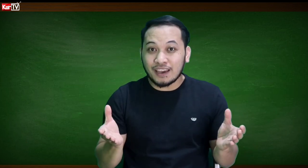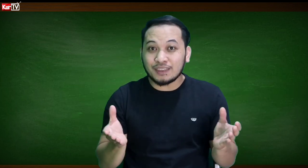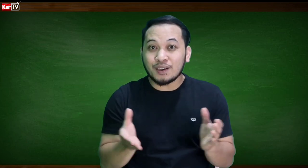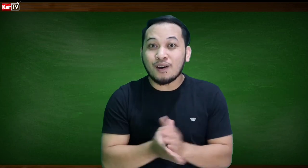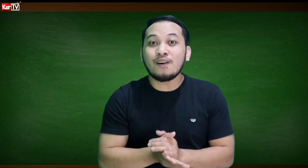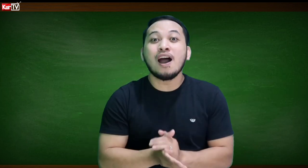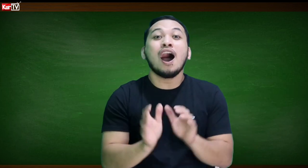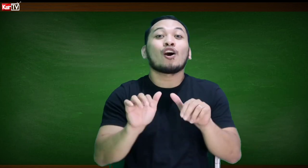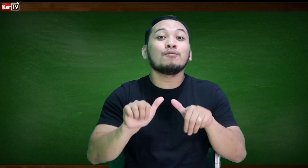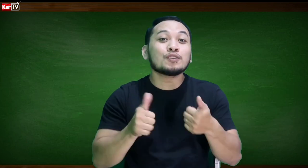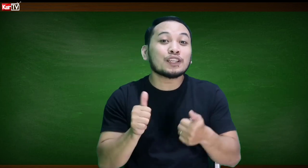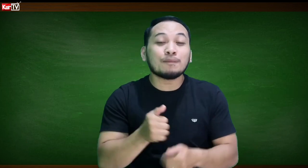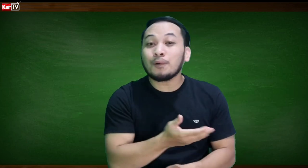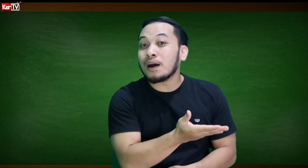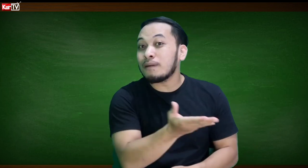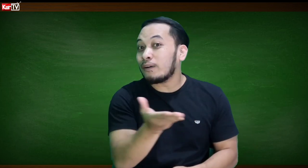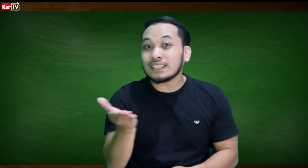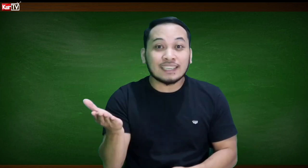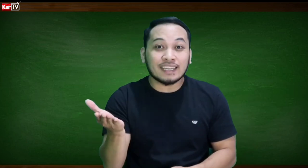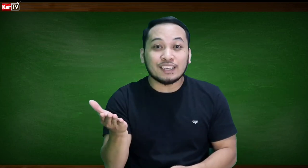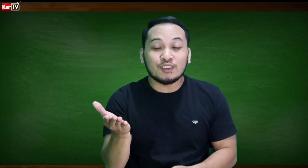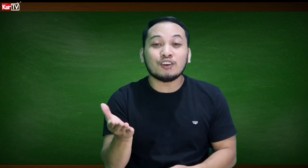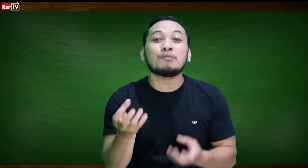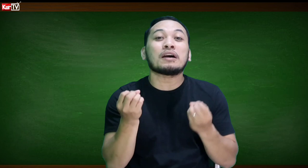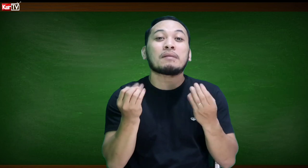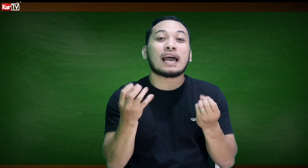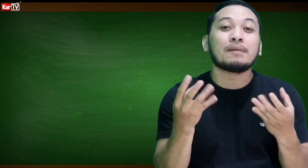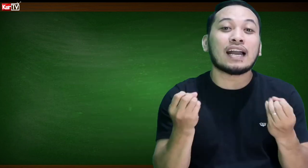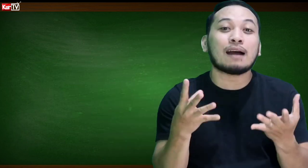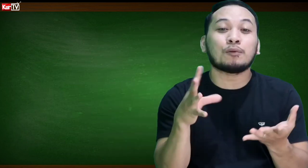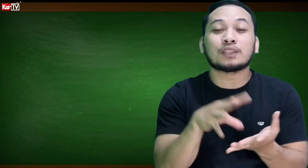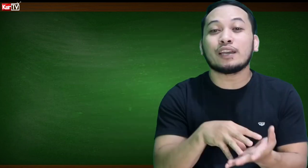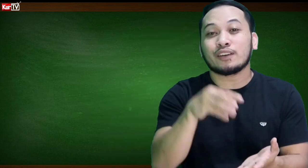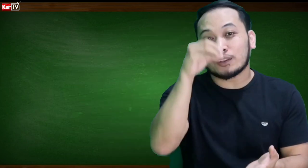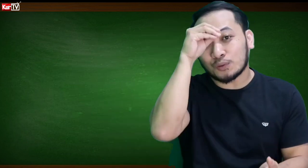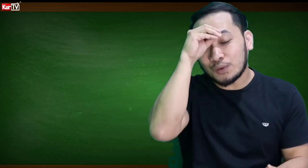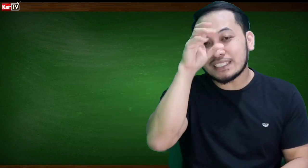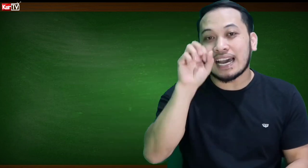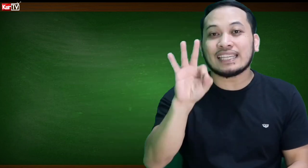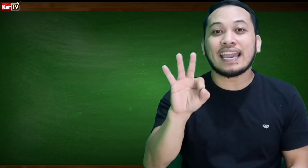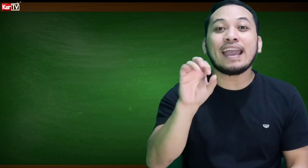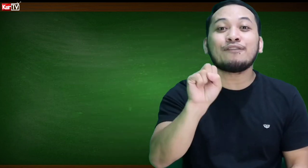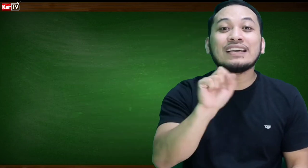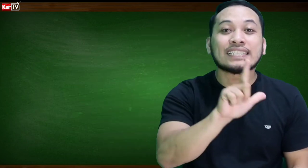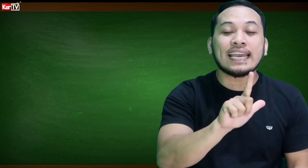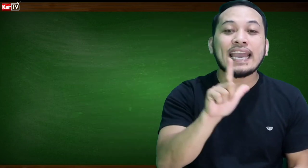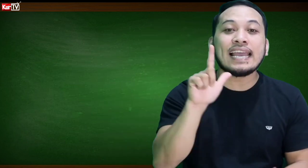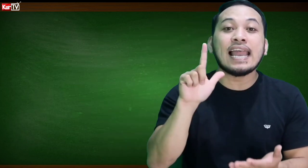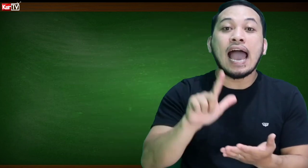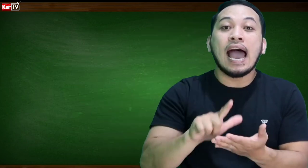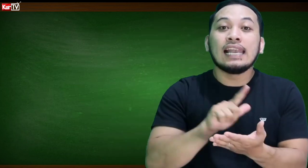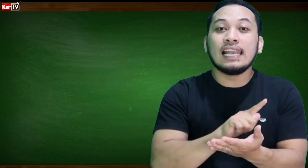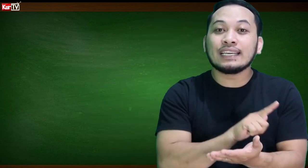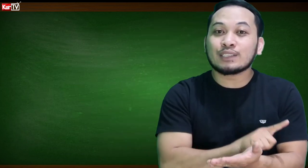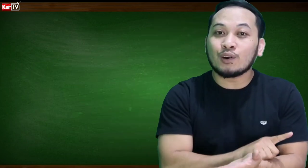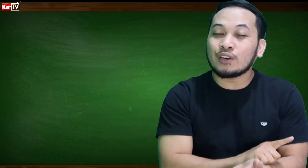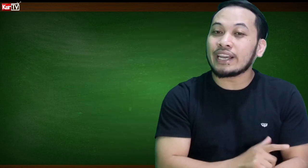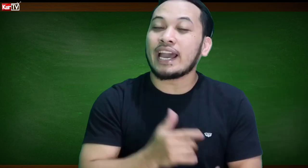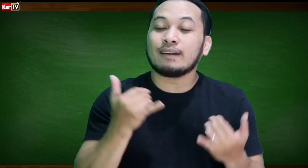video, kamusta na po ang bawat isa sa inyo? Mukhang marami na nga po tayong natutunan sa ating FSL lesson. Kaya